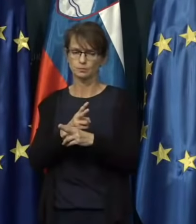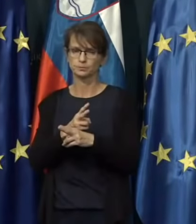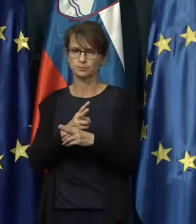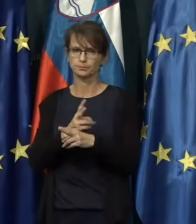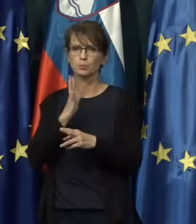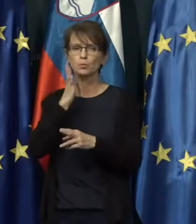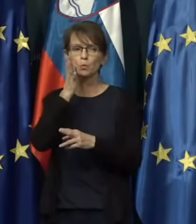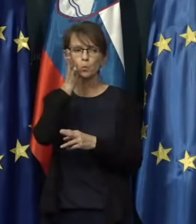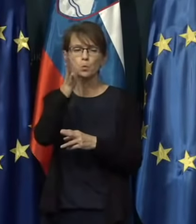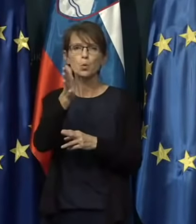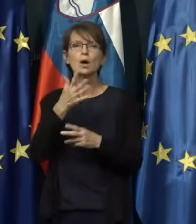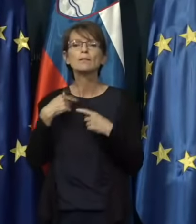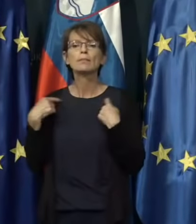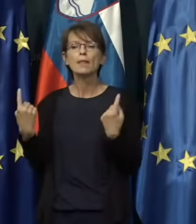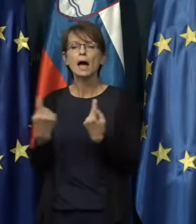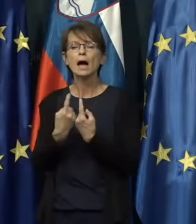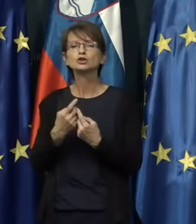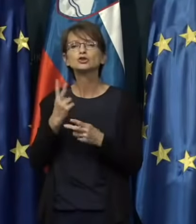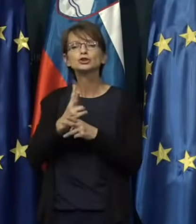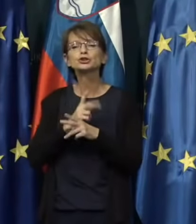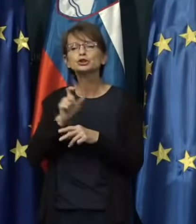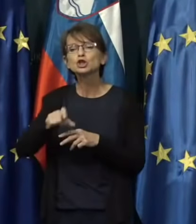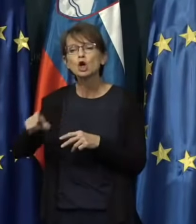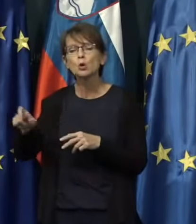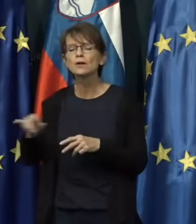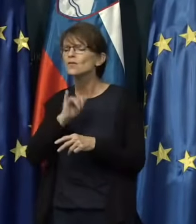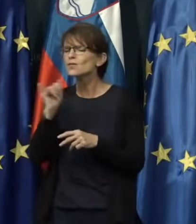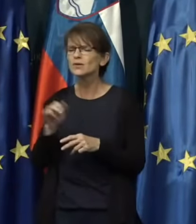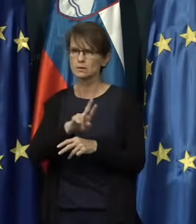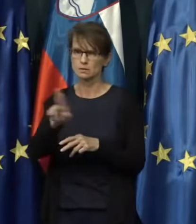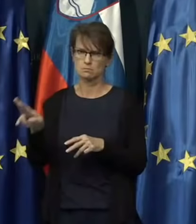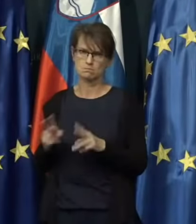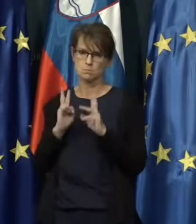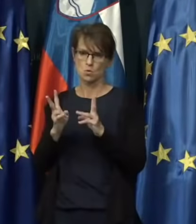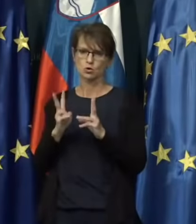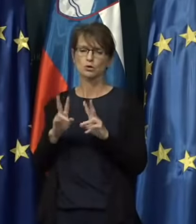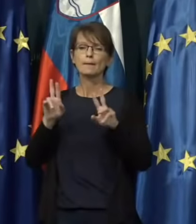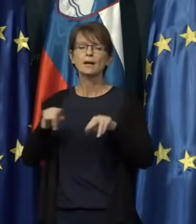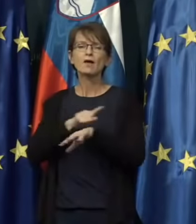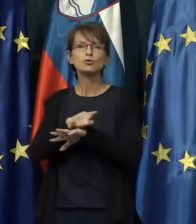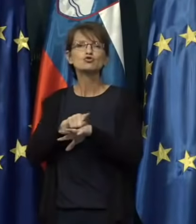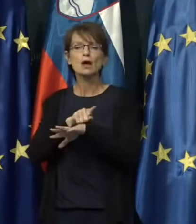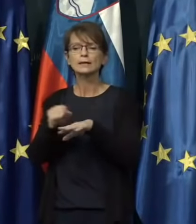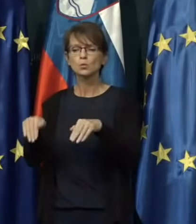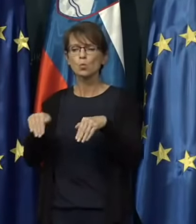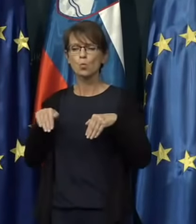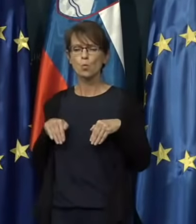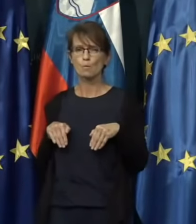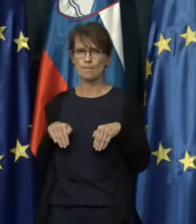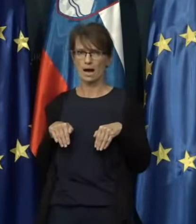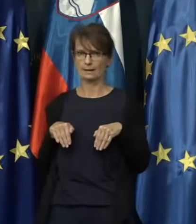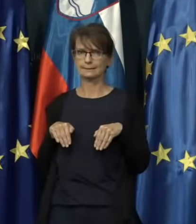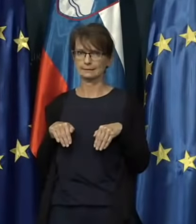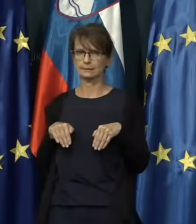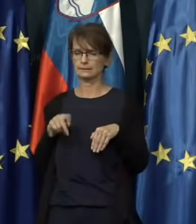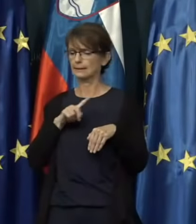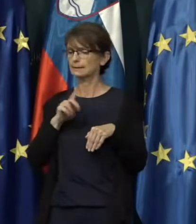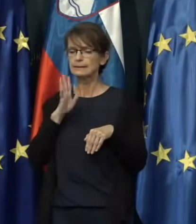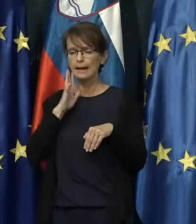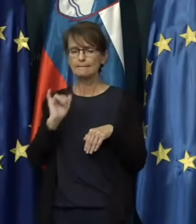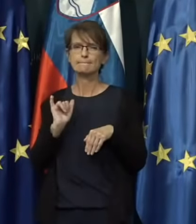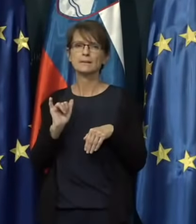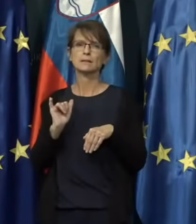bodo naši državljani vedno imeli možnost se morda še pravi čas umakniti, da ne bi